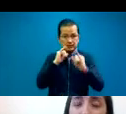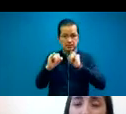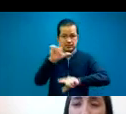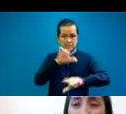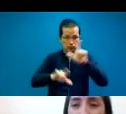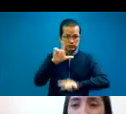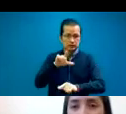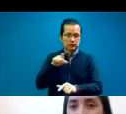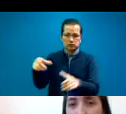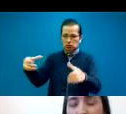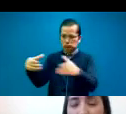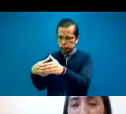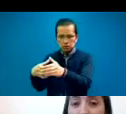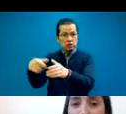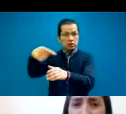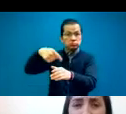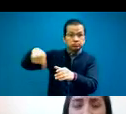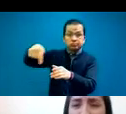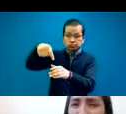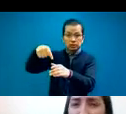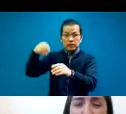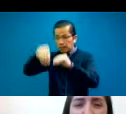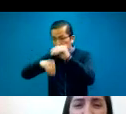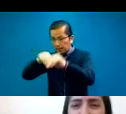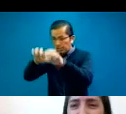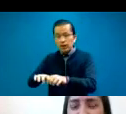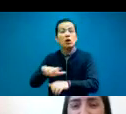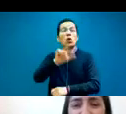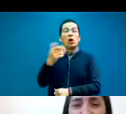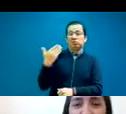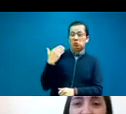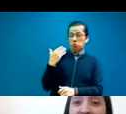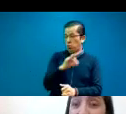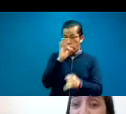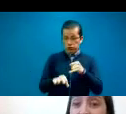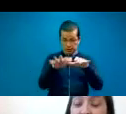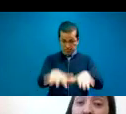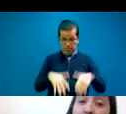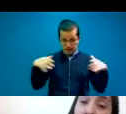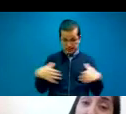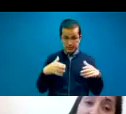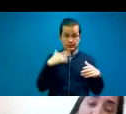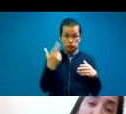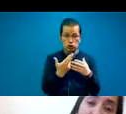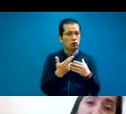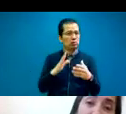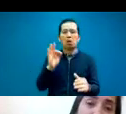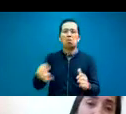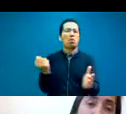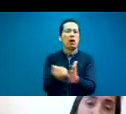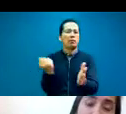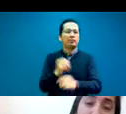señas que fue aprobado en la última asamblea, que llevó mucho trabajo y que se realizó conjuntamente con la